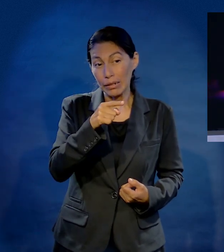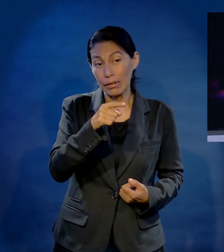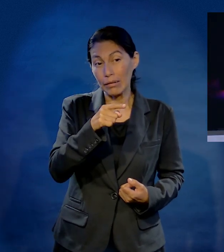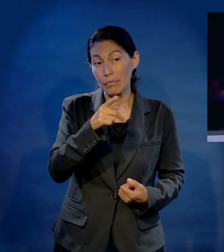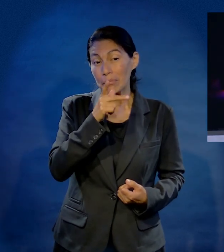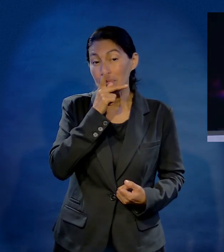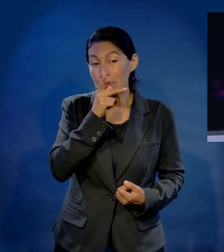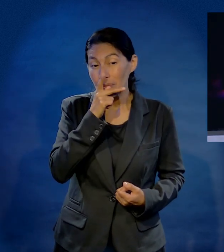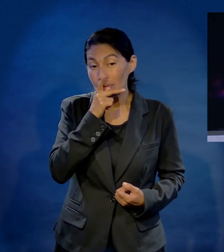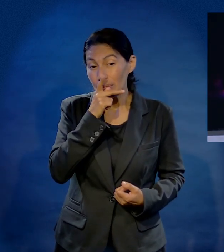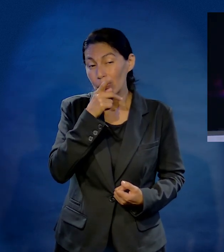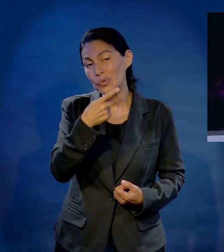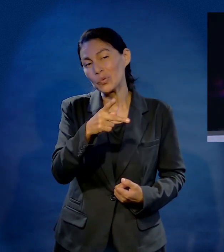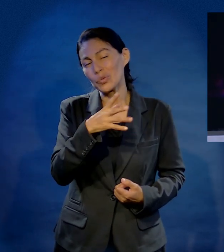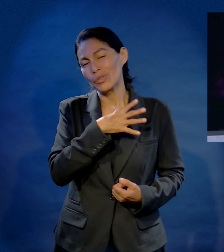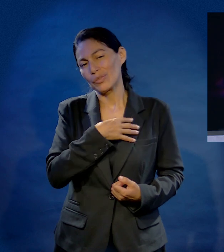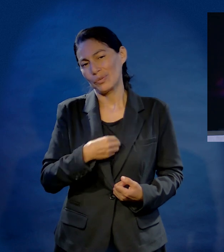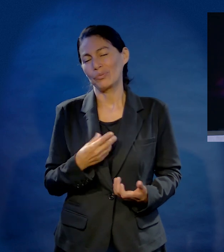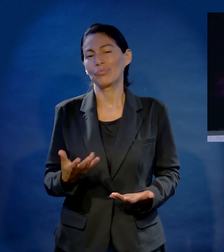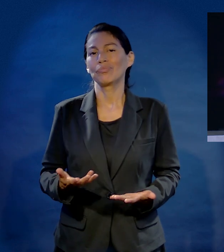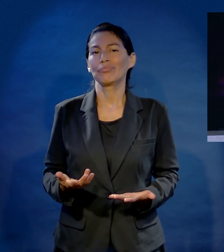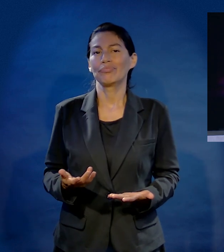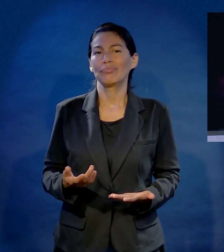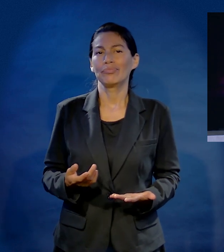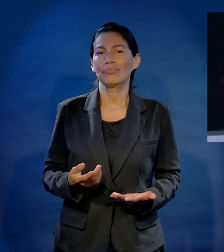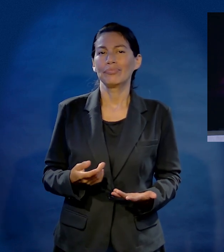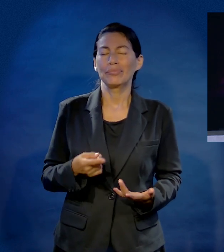porque él o ella puede ser el próximo padre de tus hijos.